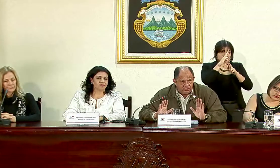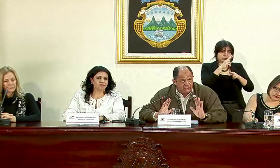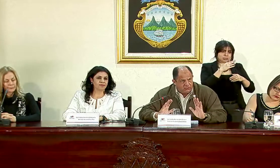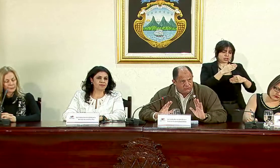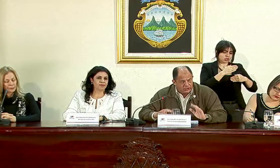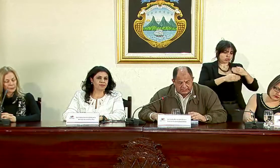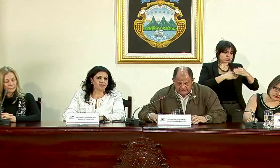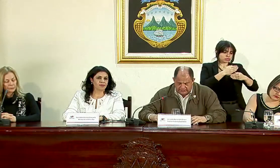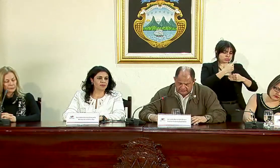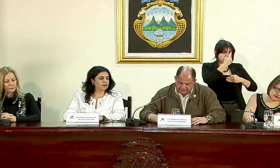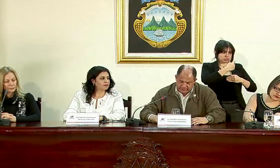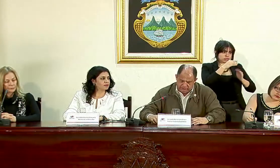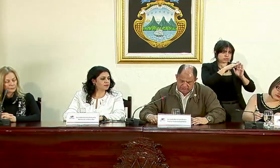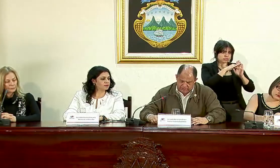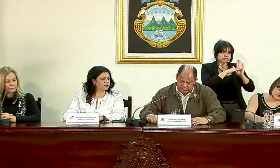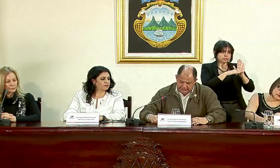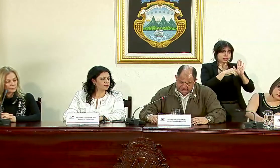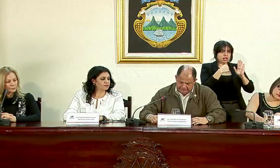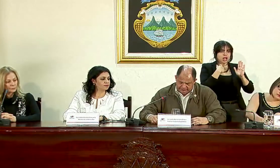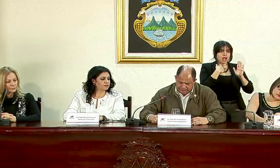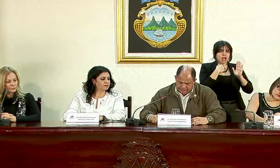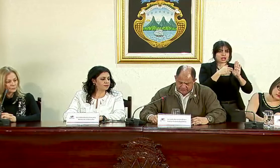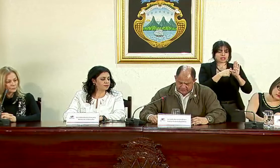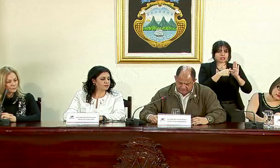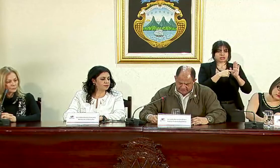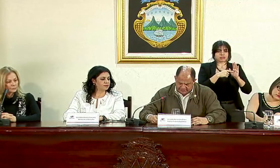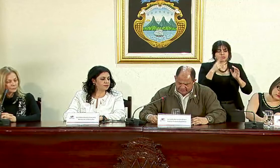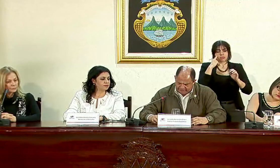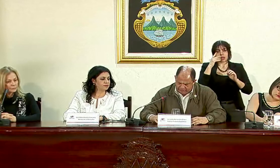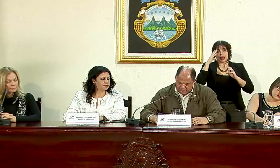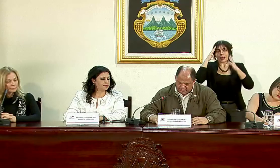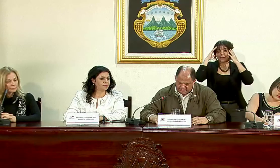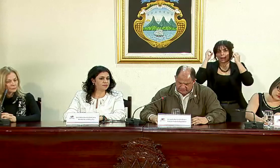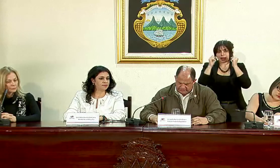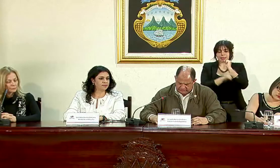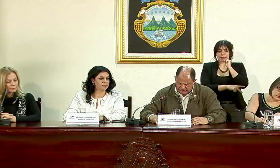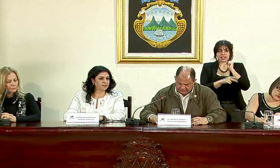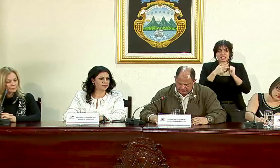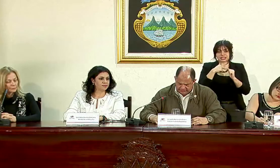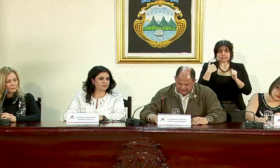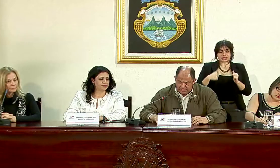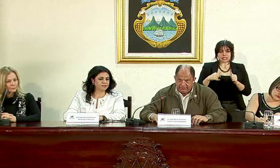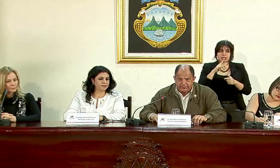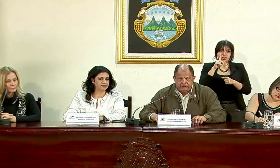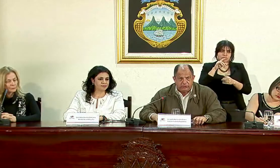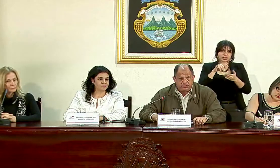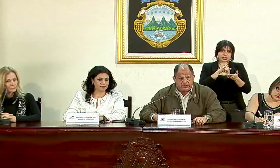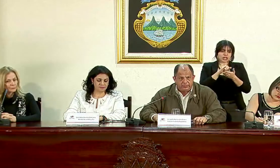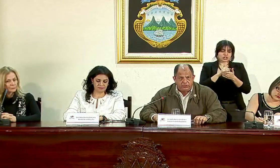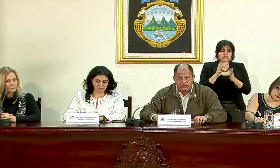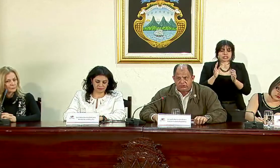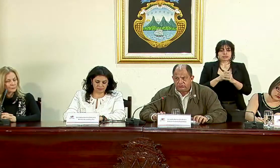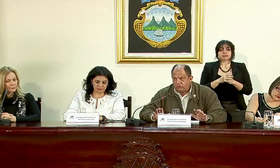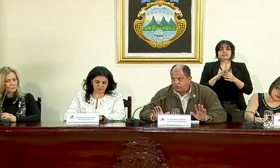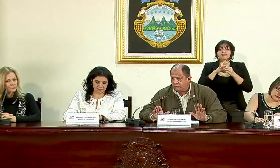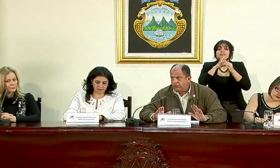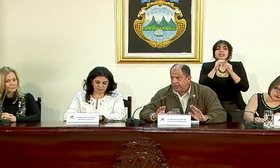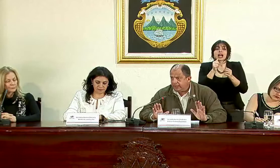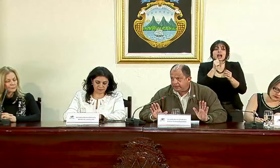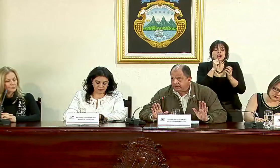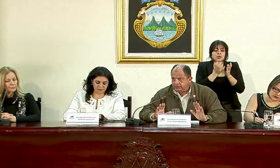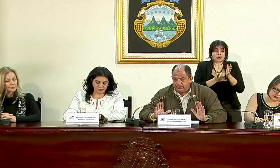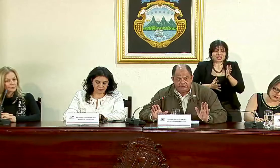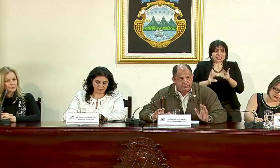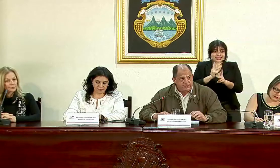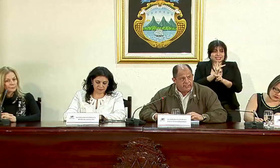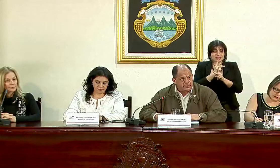respecto nos ha elevado la Embajada de la República de China en San José y respecto a los reservorios esto es uno de